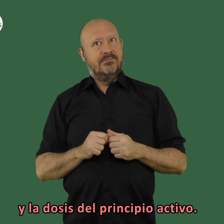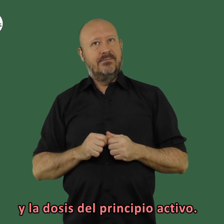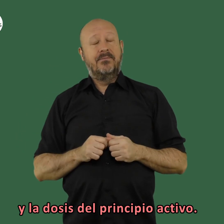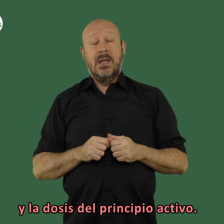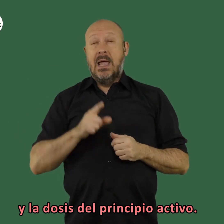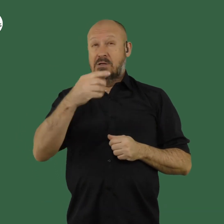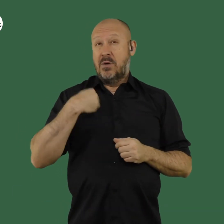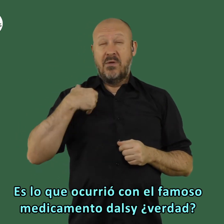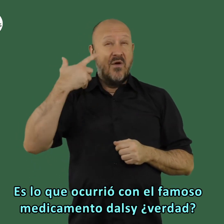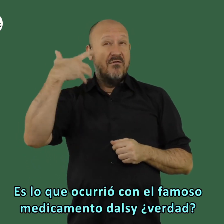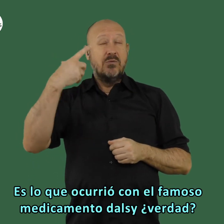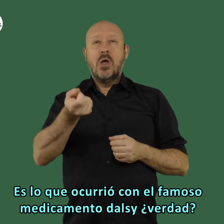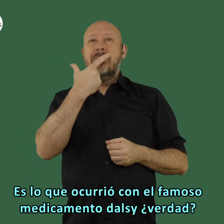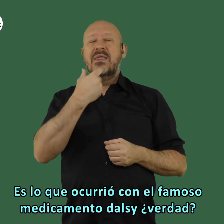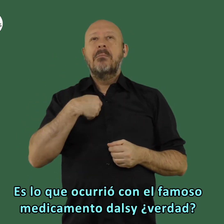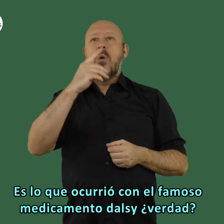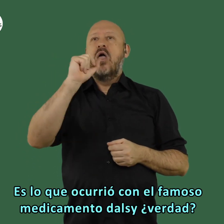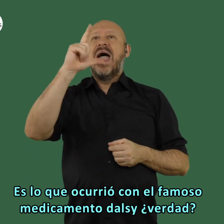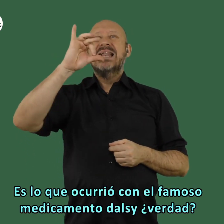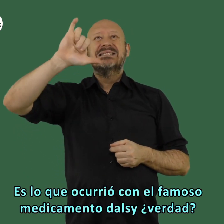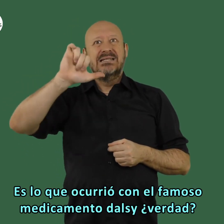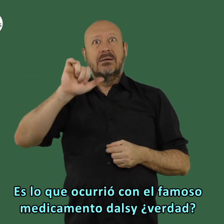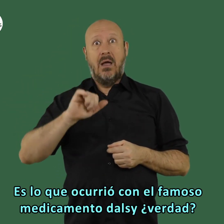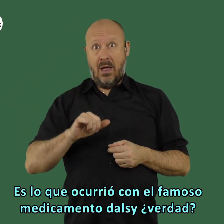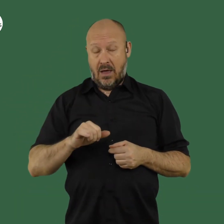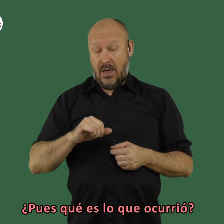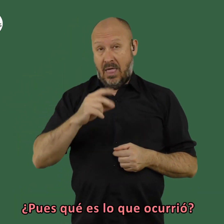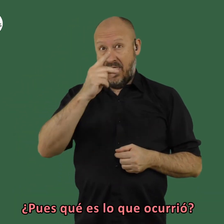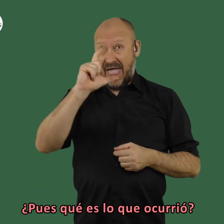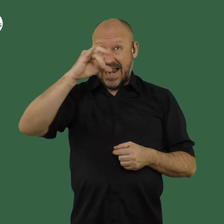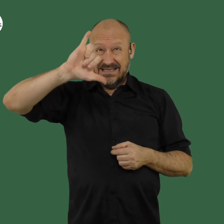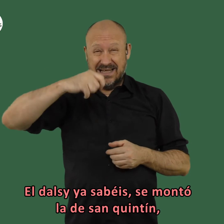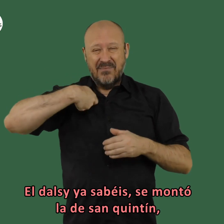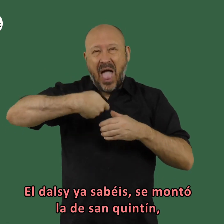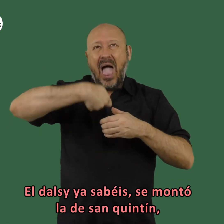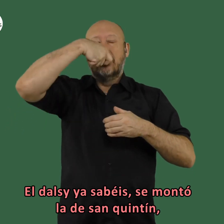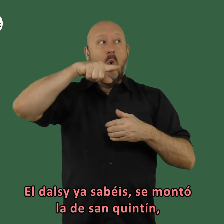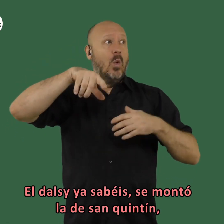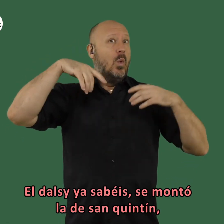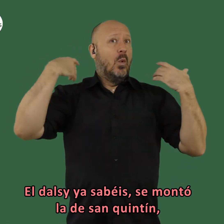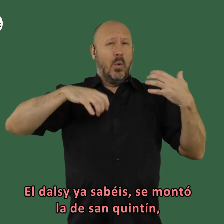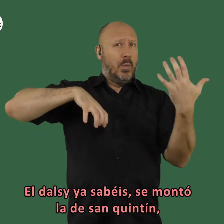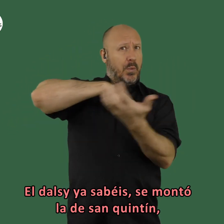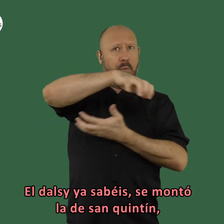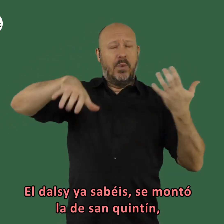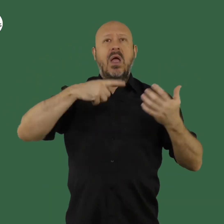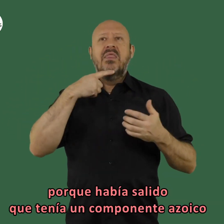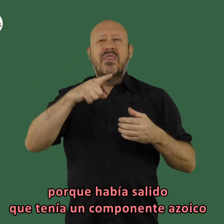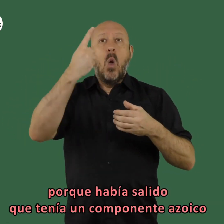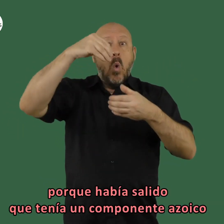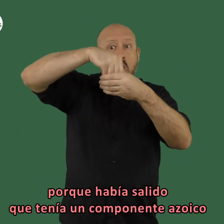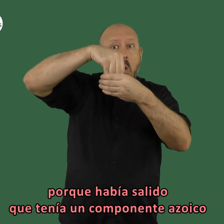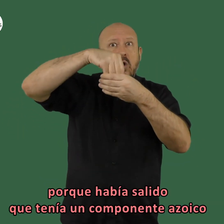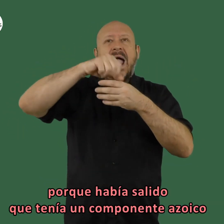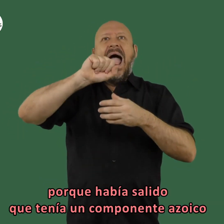dosis del principio activo es lo que ocurrió con el famoso medicamento de dalsi verdad porque lo que ocurrió el dalsi ya sabe y aquello se montó la de san quintín